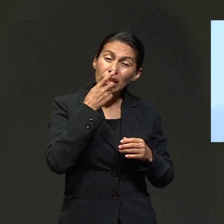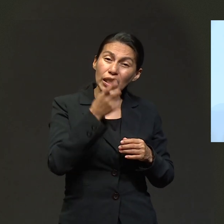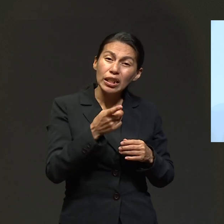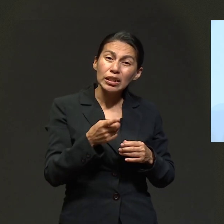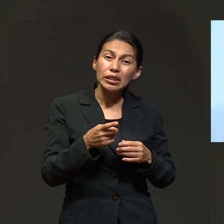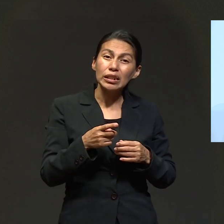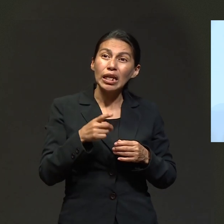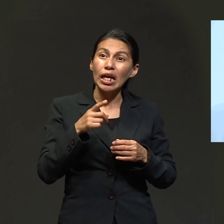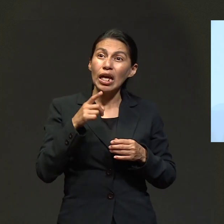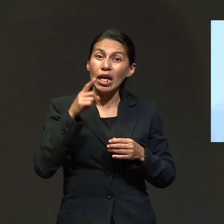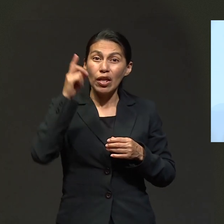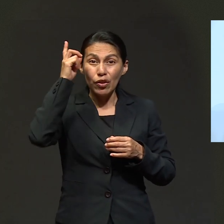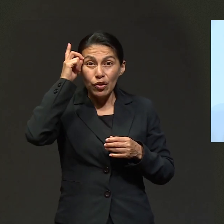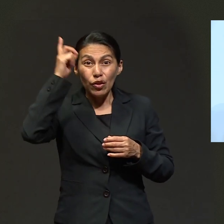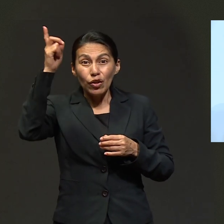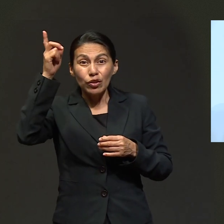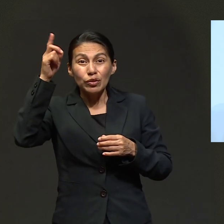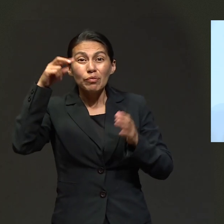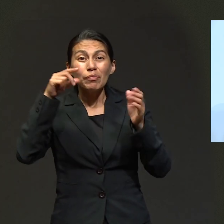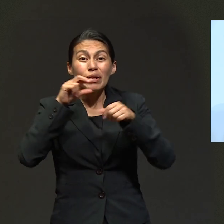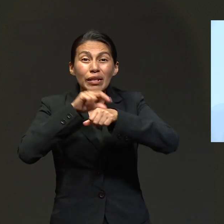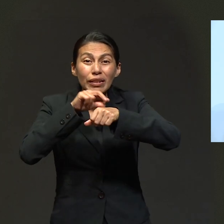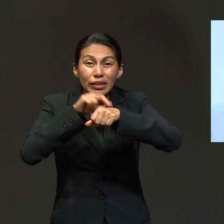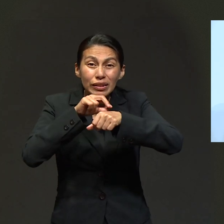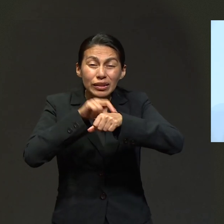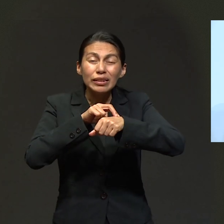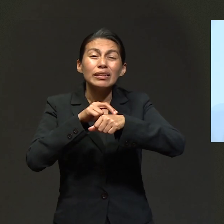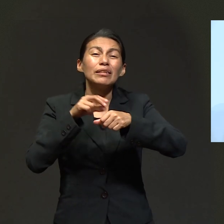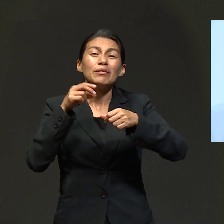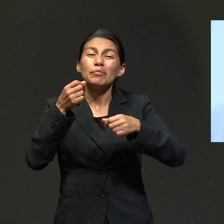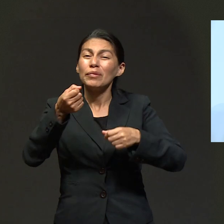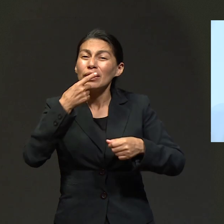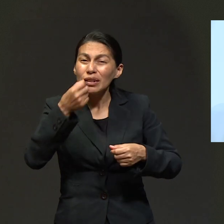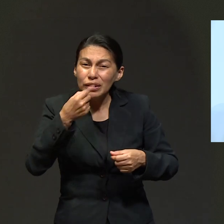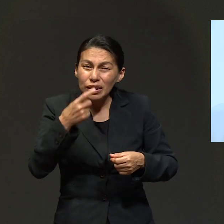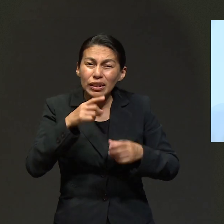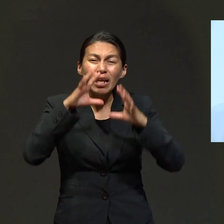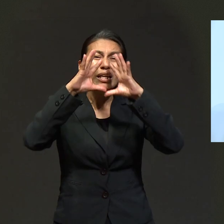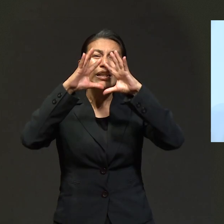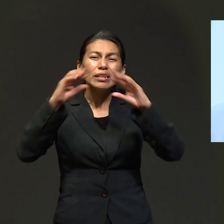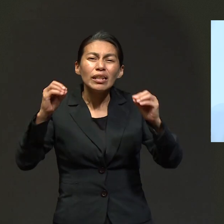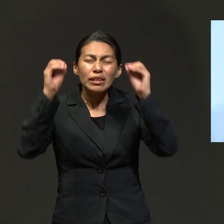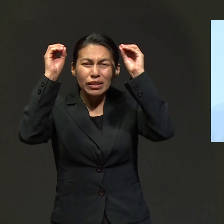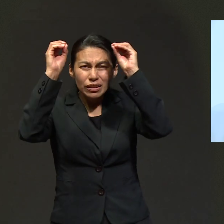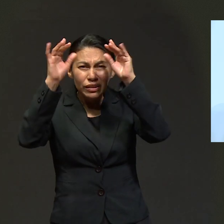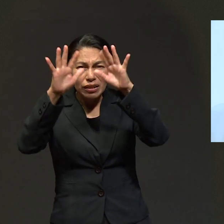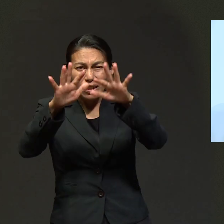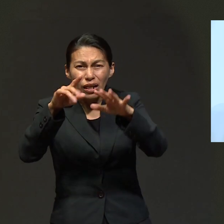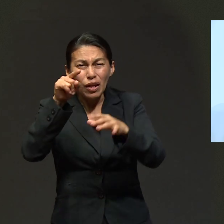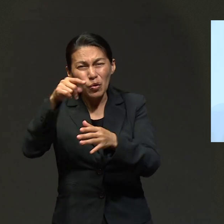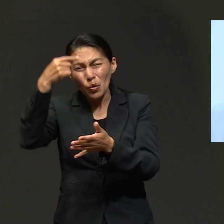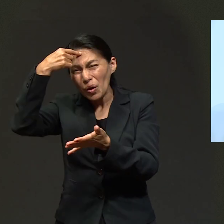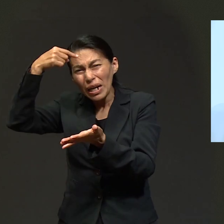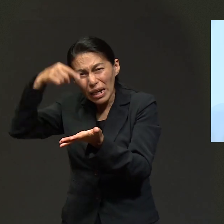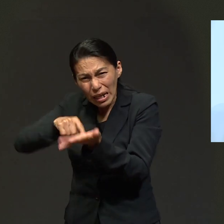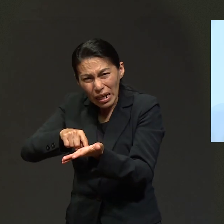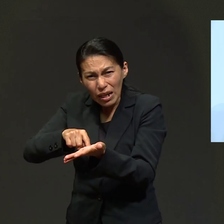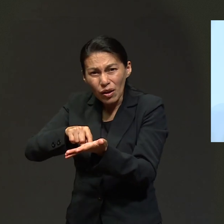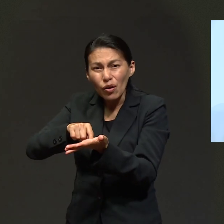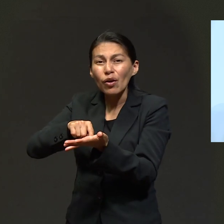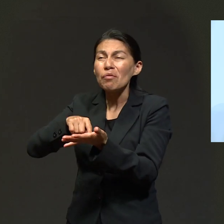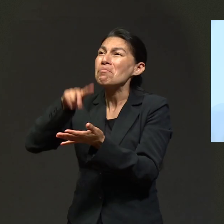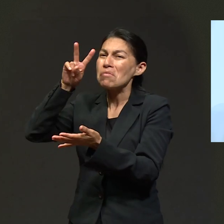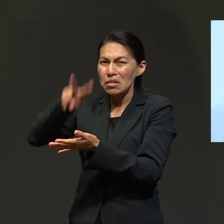Creen que Dios te lo dará y Él hará en tu vida grandes maravillas. También dice que te dará